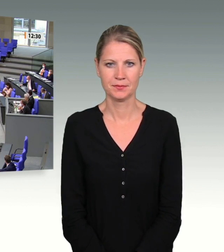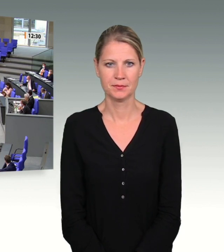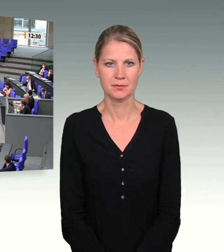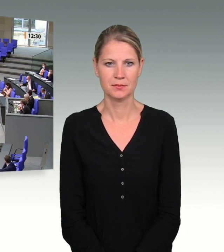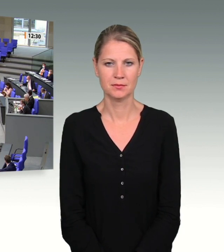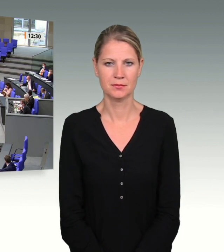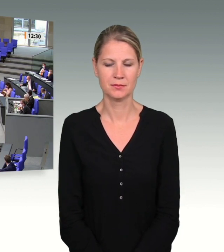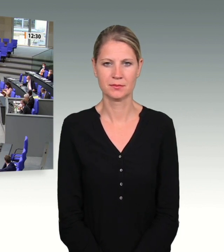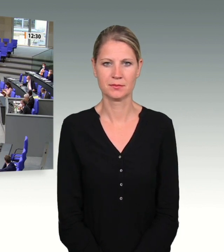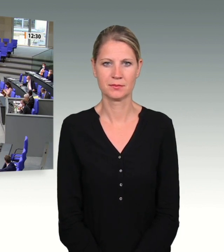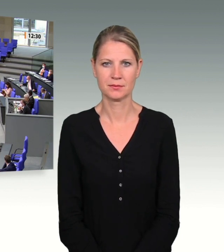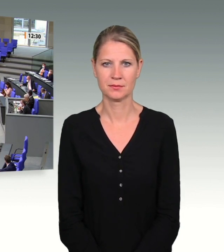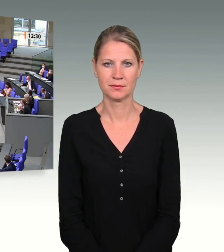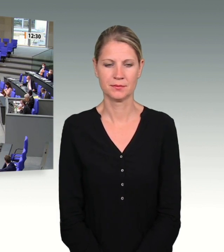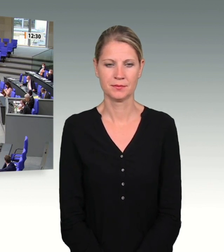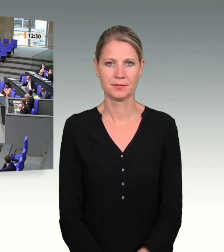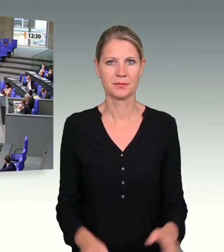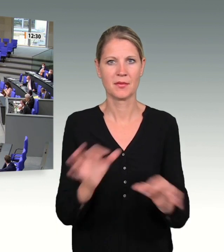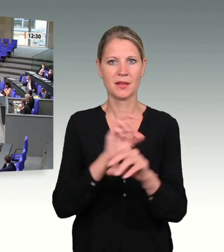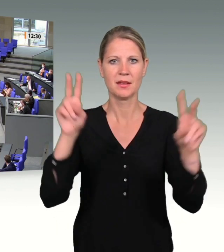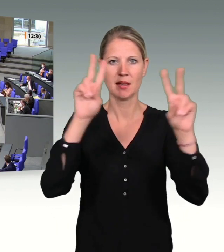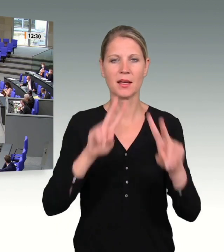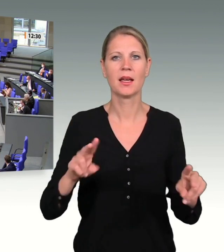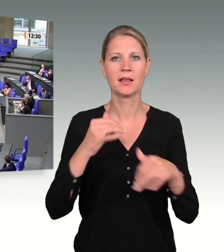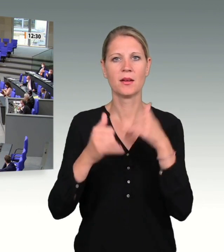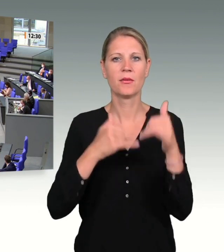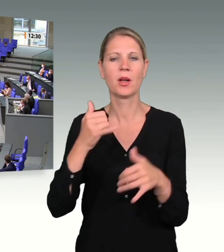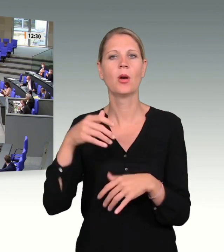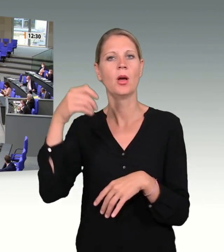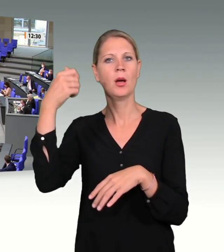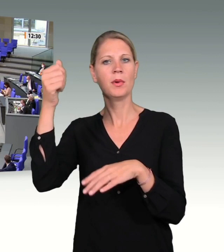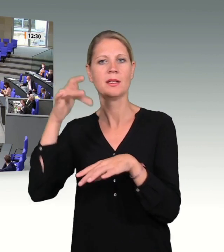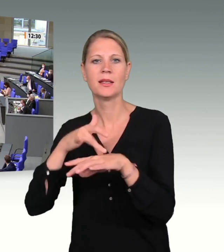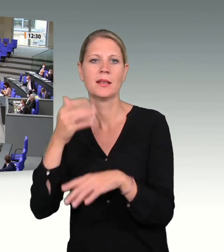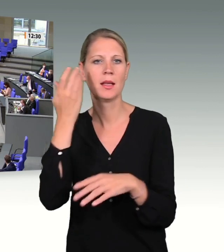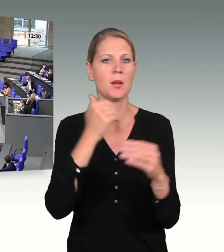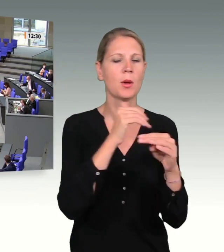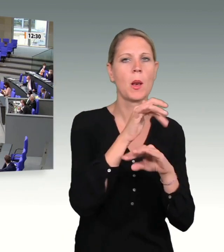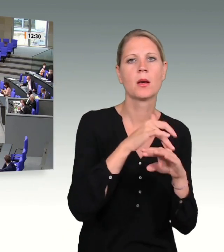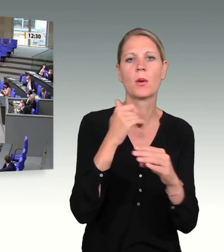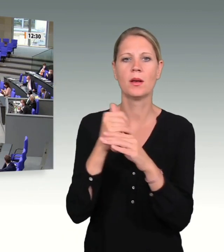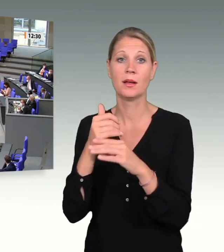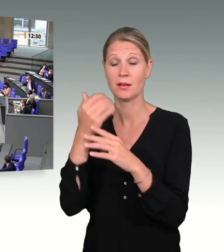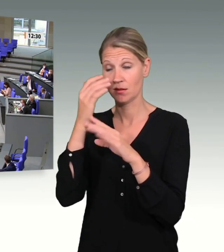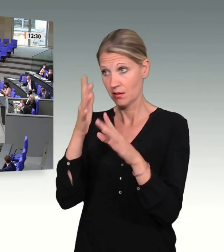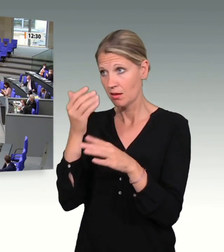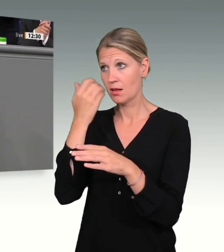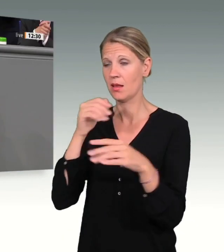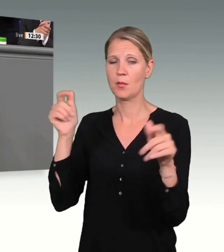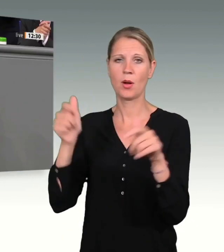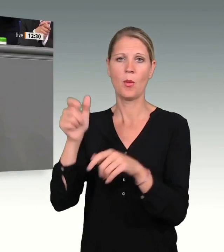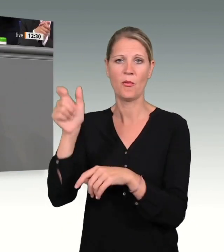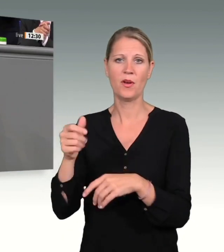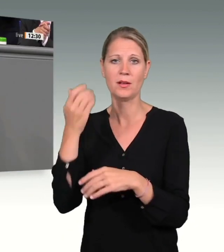Sehr geehrte Frau Präsidentin! Liebe Kolleginnen und Kollegen! Vor allem liebe Opfer und Hinterbliebenen! Es ist eine große Ehre für uns,